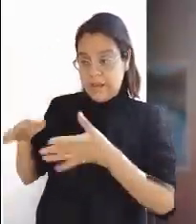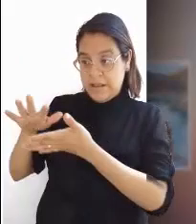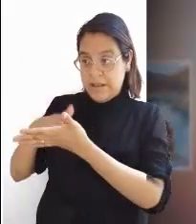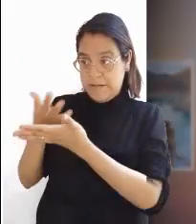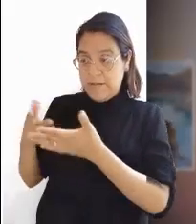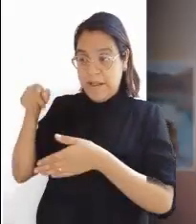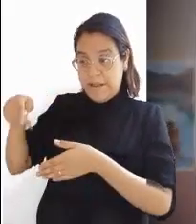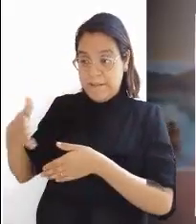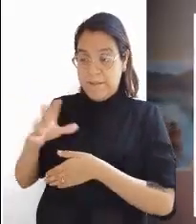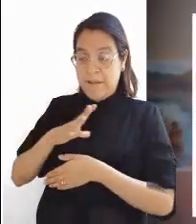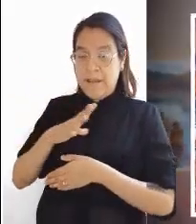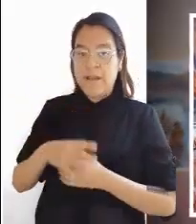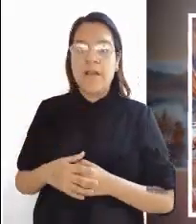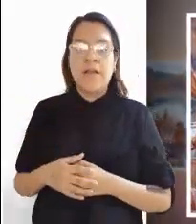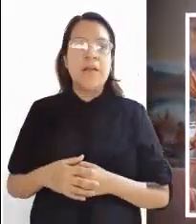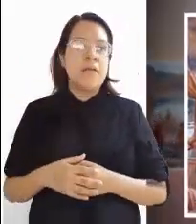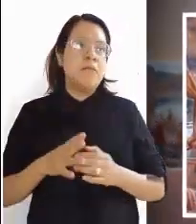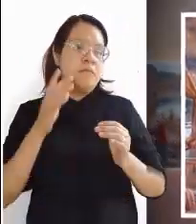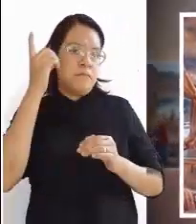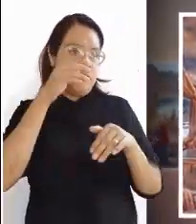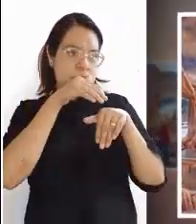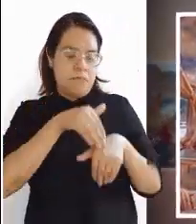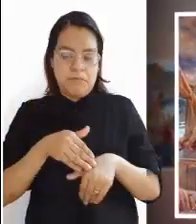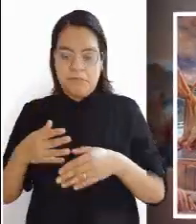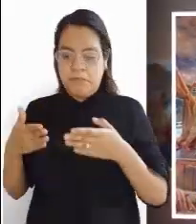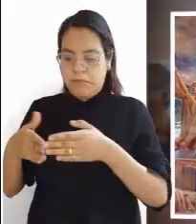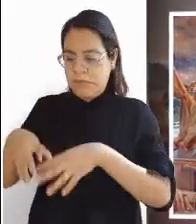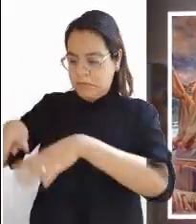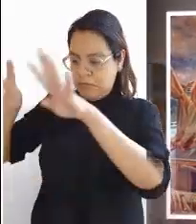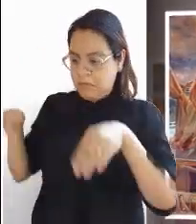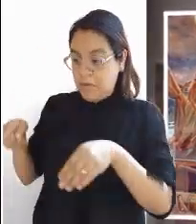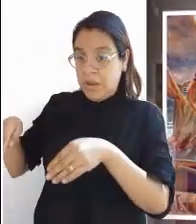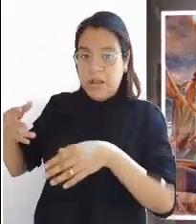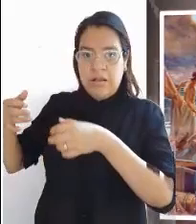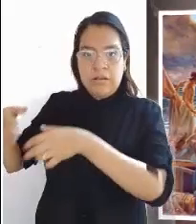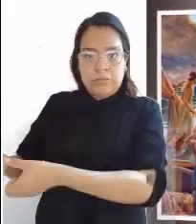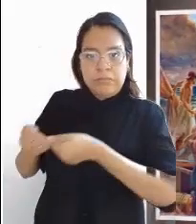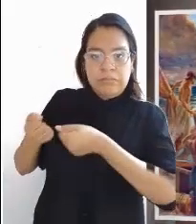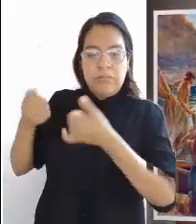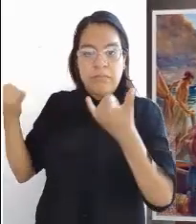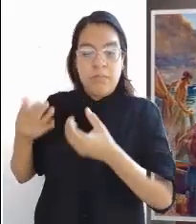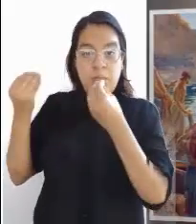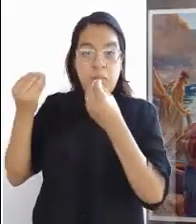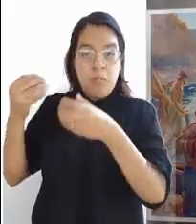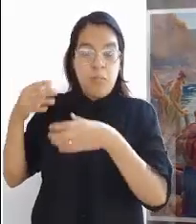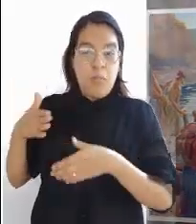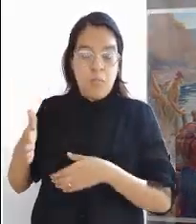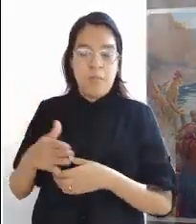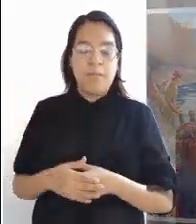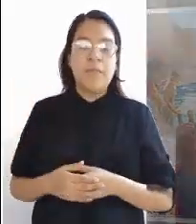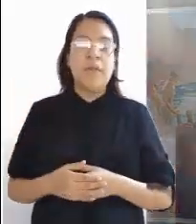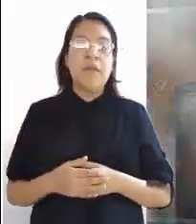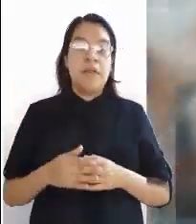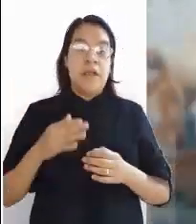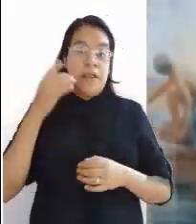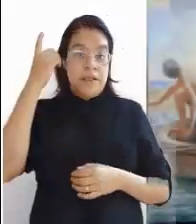peces. Así lo hicieron y luego ya no podían jalar la red por tantos pescados. Entonces el discípulo a